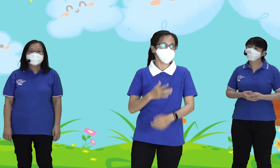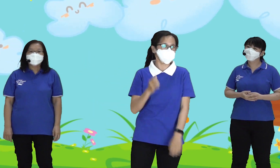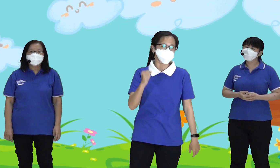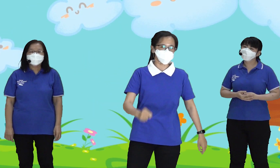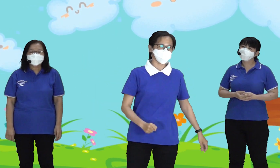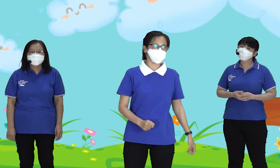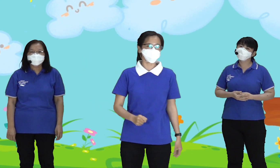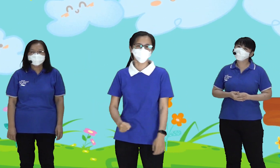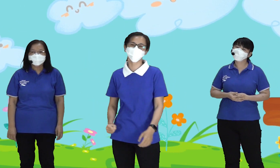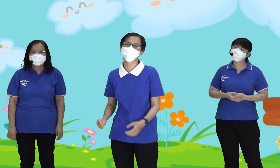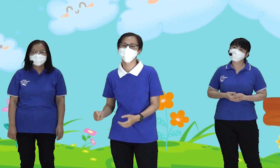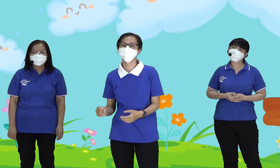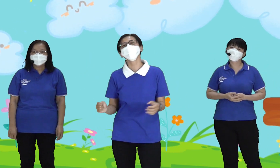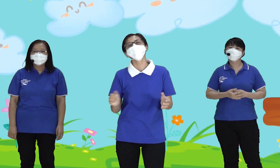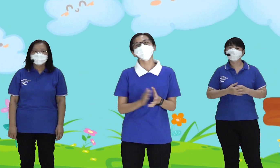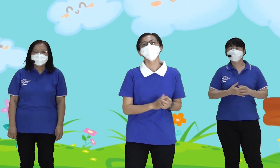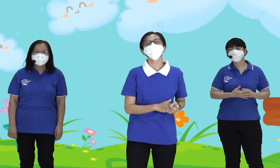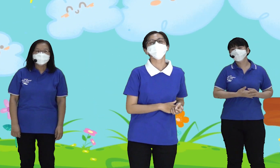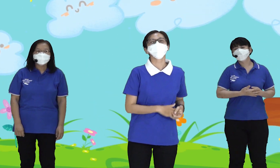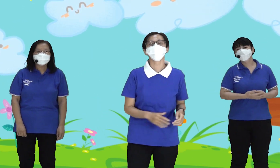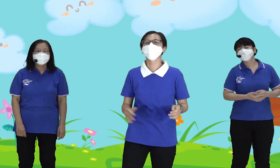penolongku yang sungguh